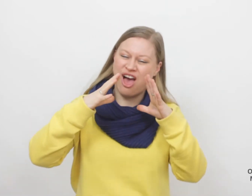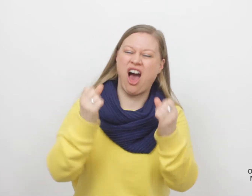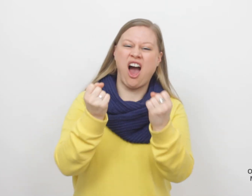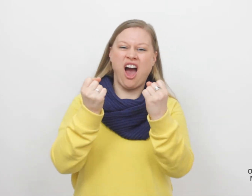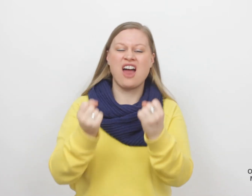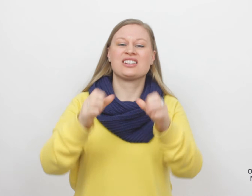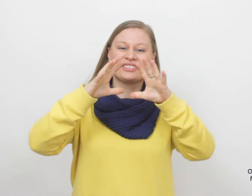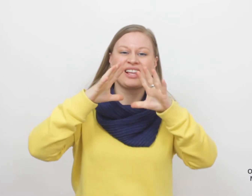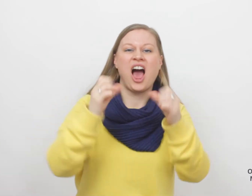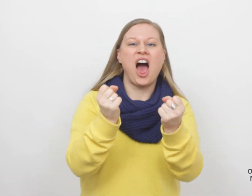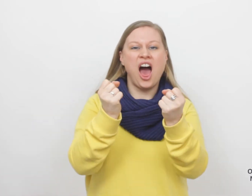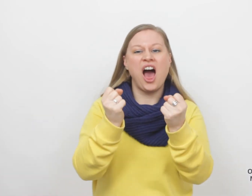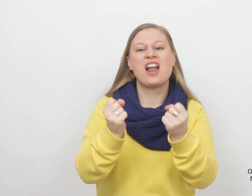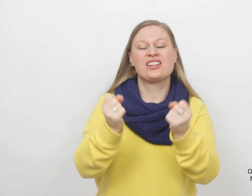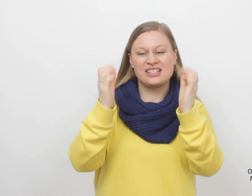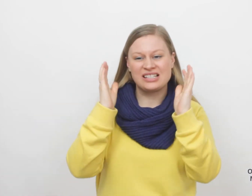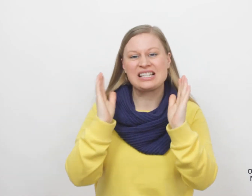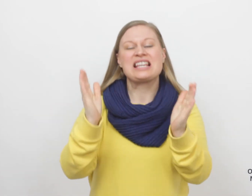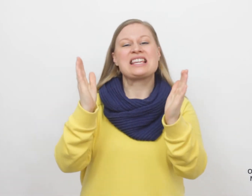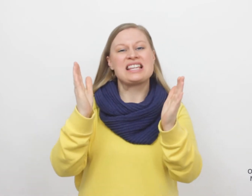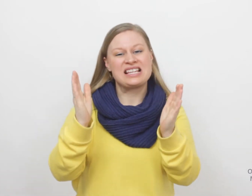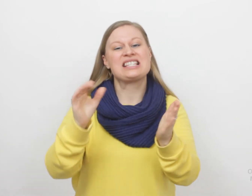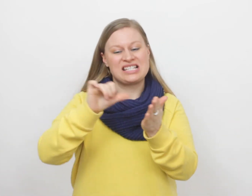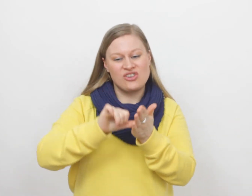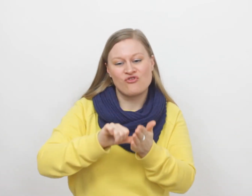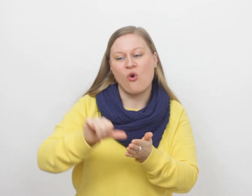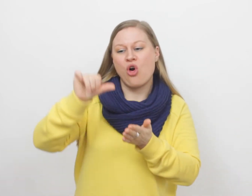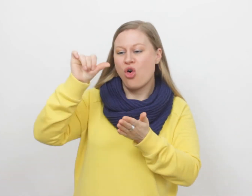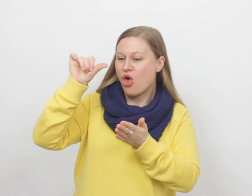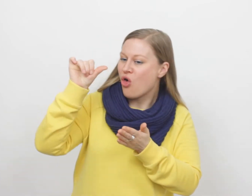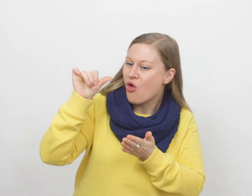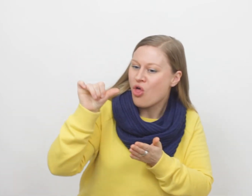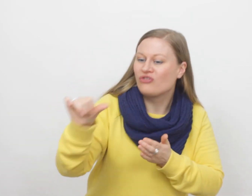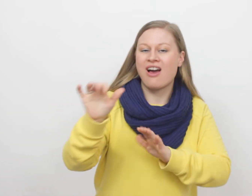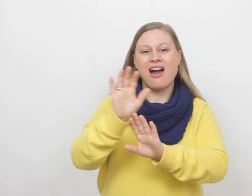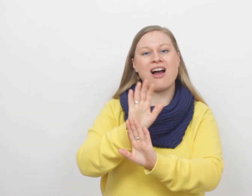alles, alles is voldaan.